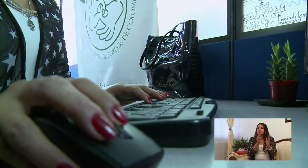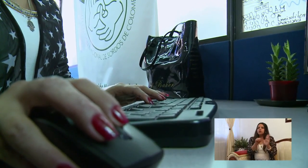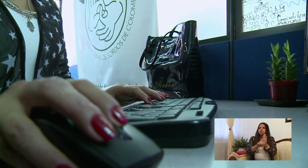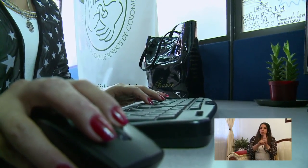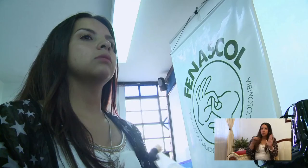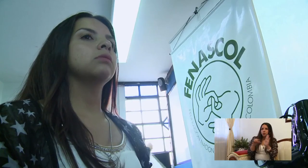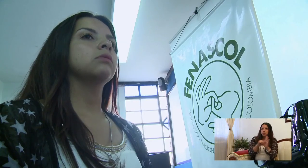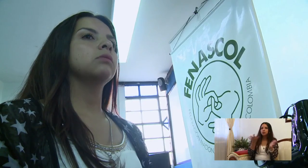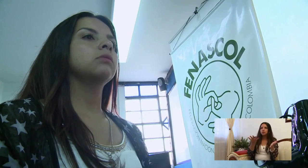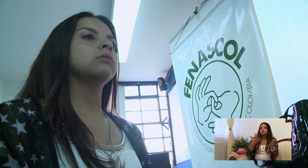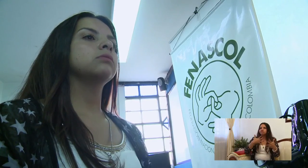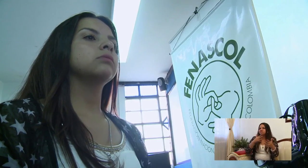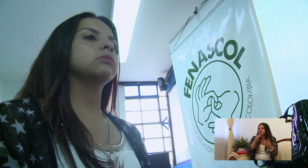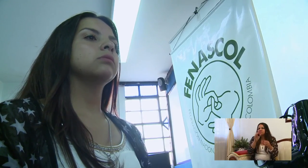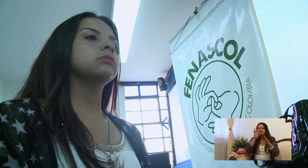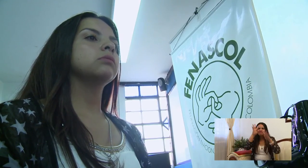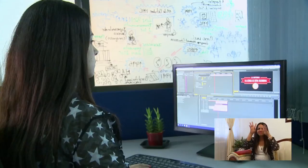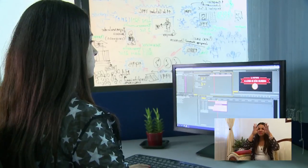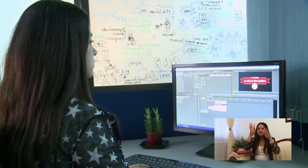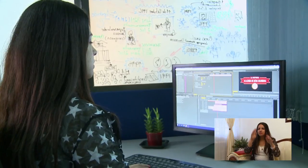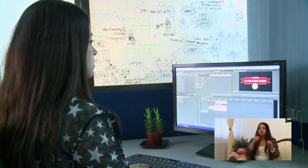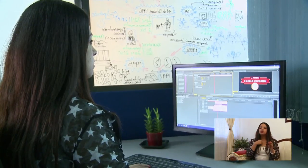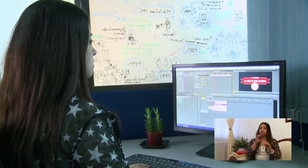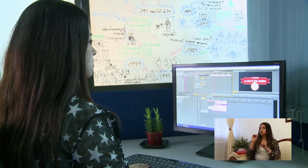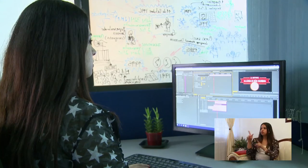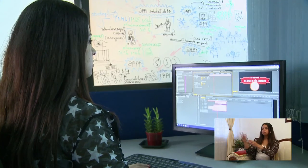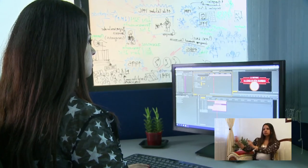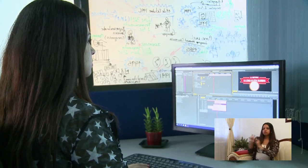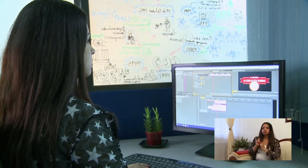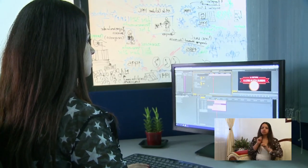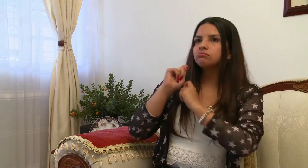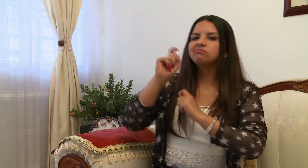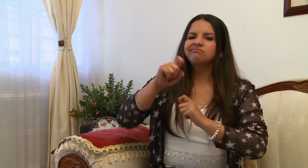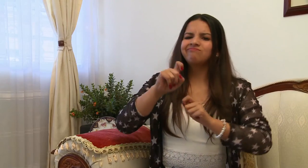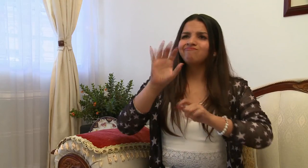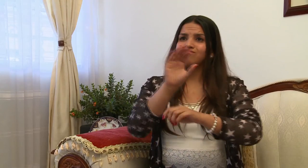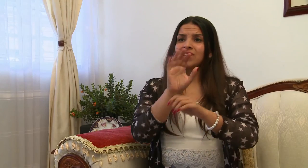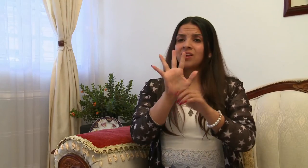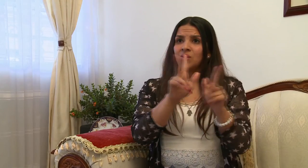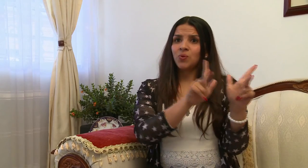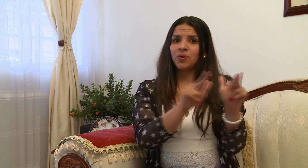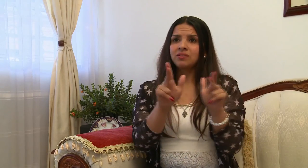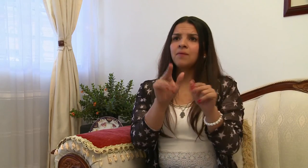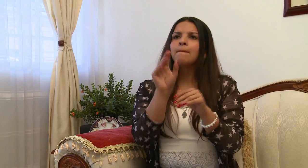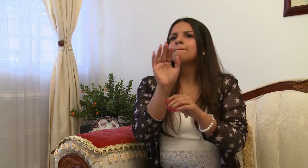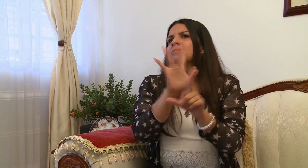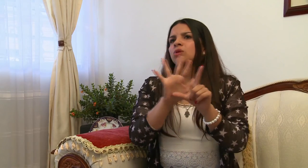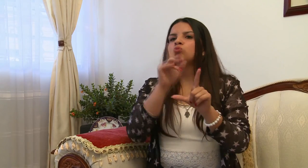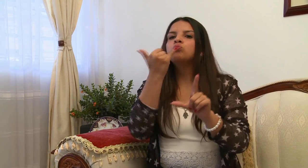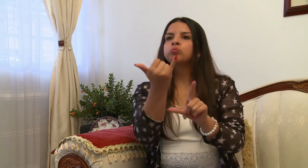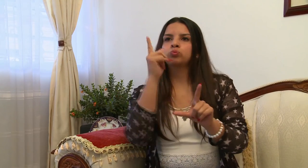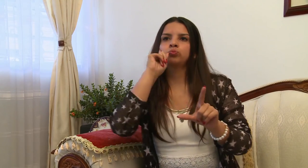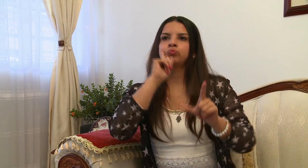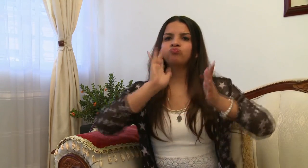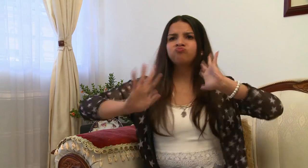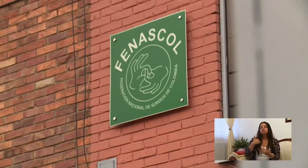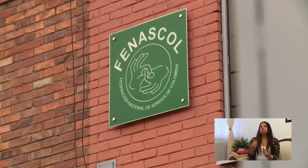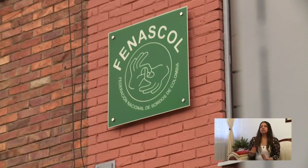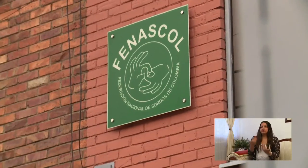de subtitulación, de edición, en lengua de señas, videos que se publican en la Federación. Y en